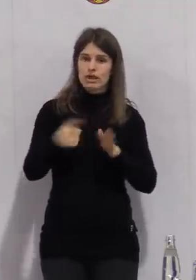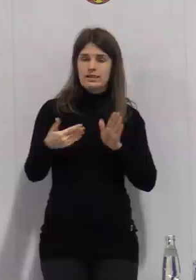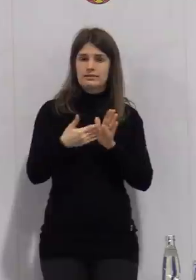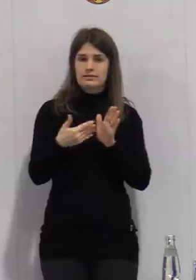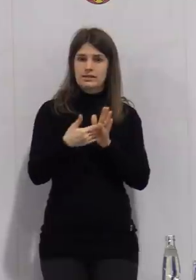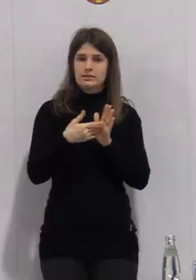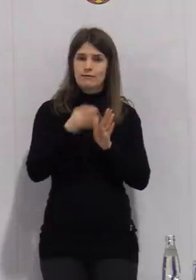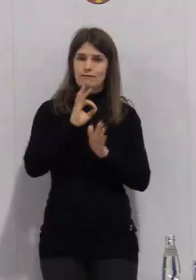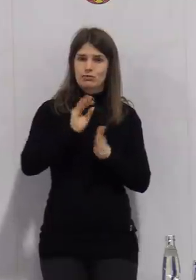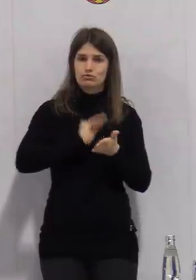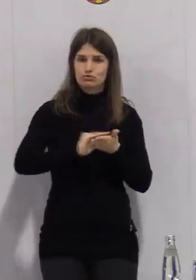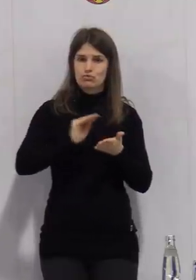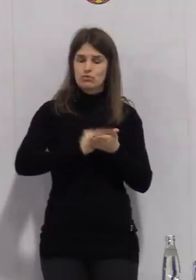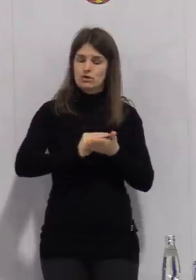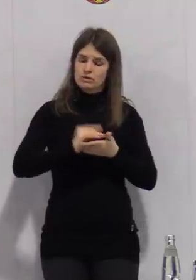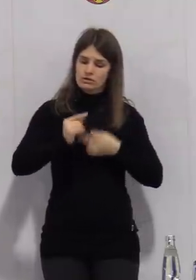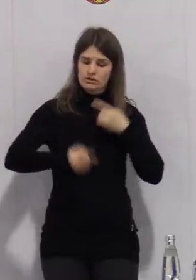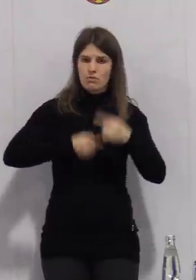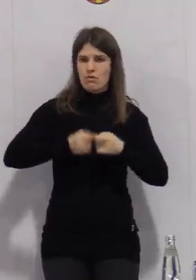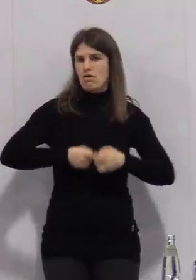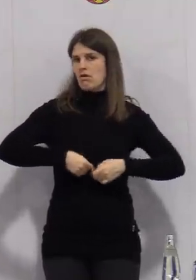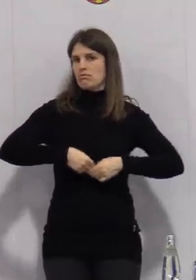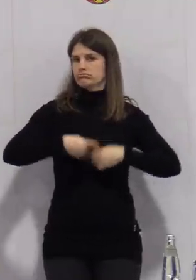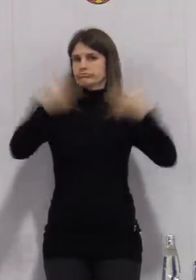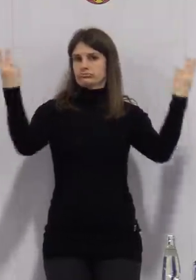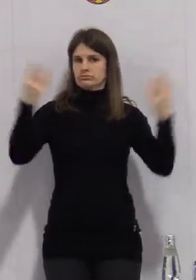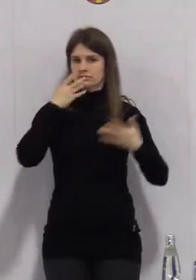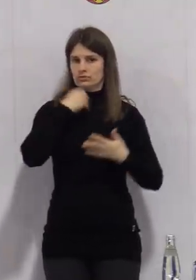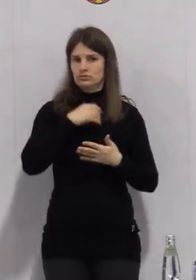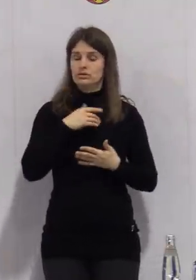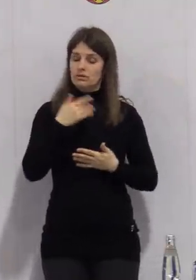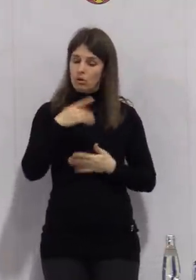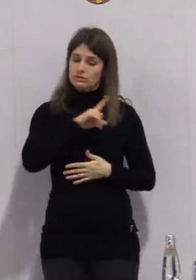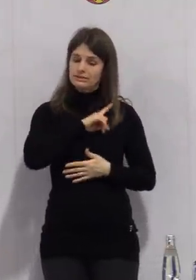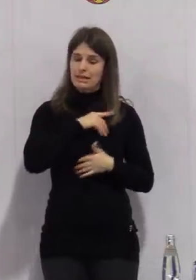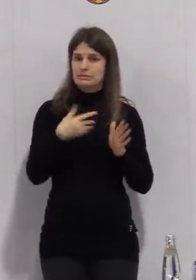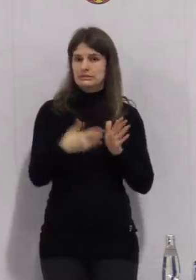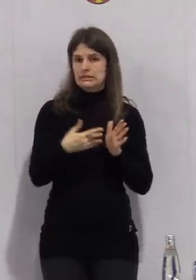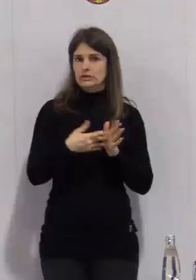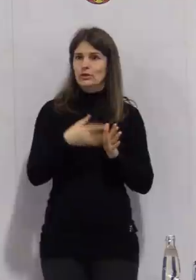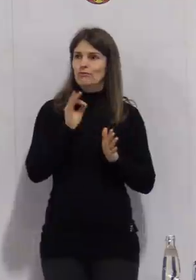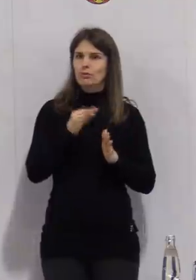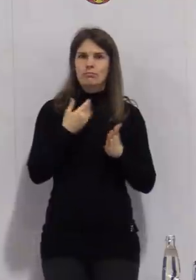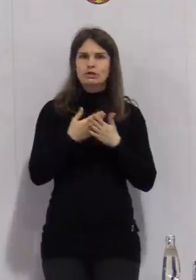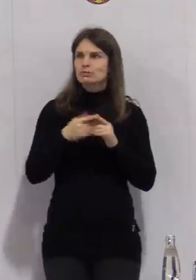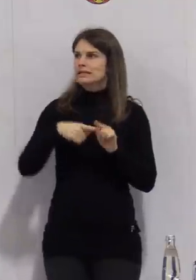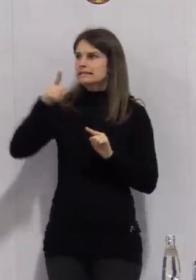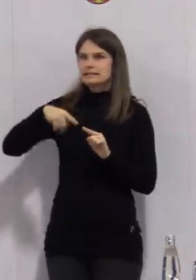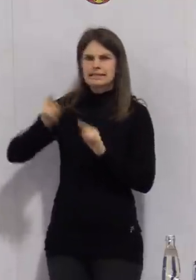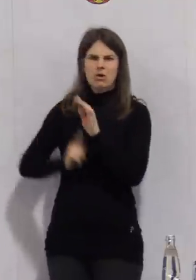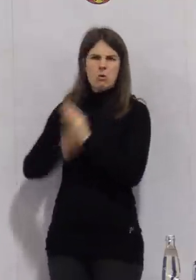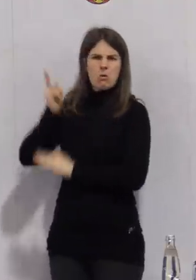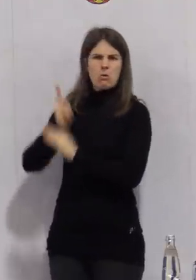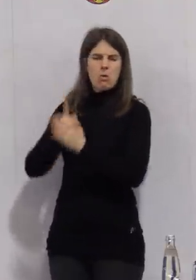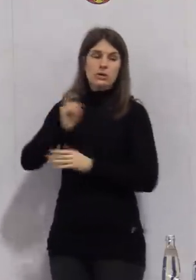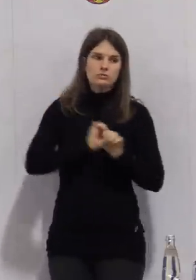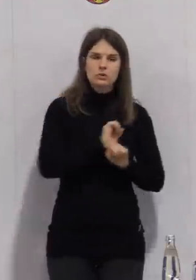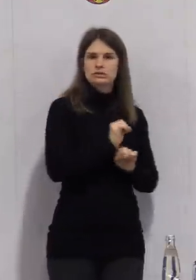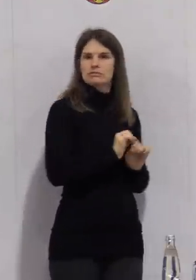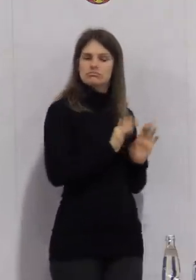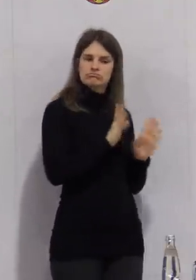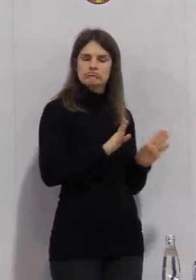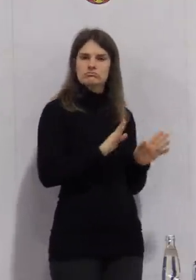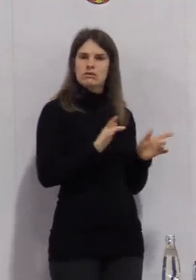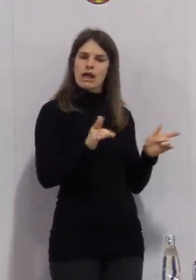Schulen am Ende als Selbsttest, um auch in Hochinzidenzphasen Unterricht im eingeschränkten Regelbetrieb